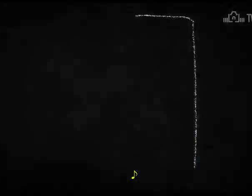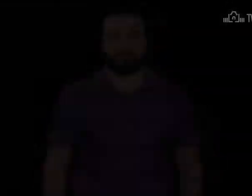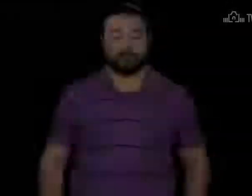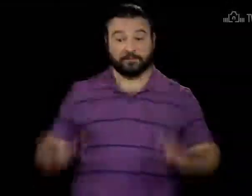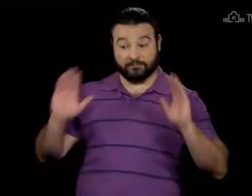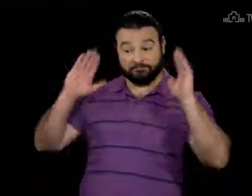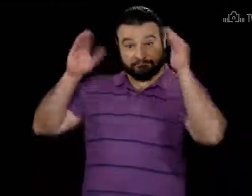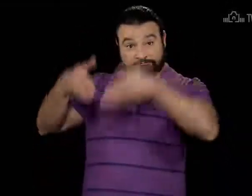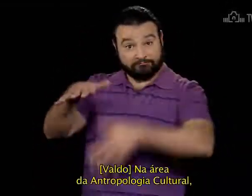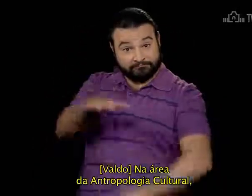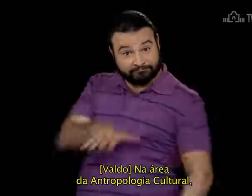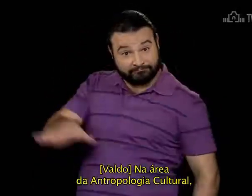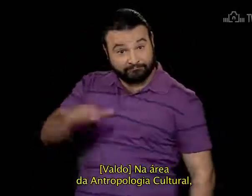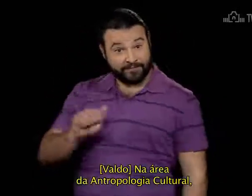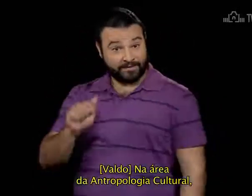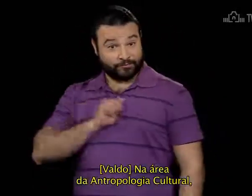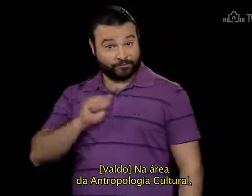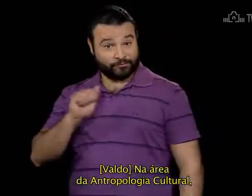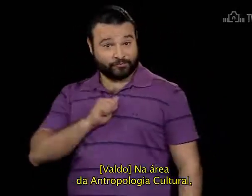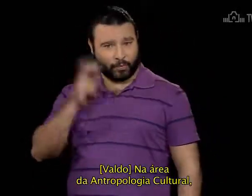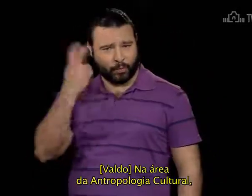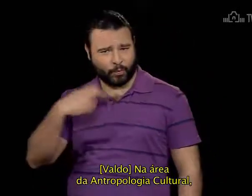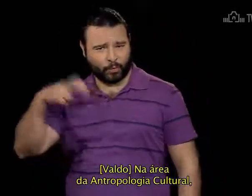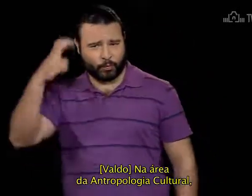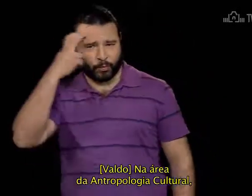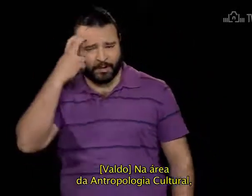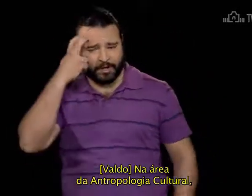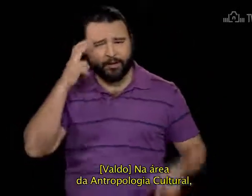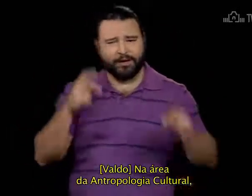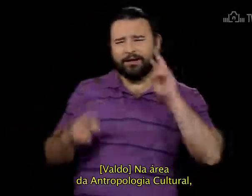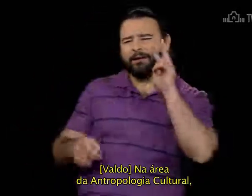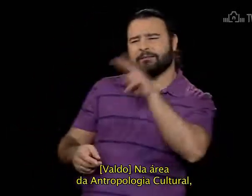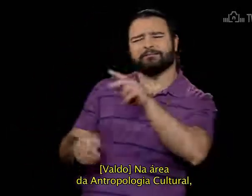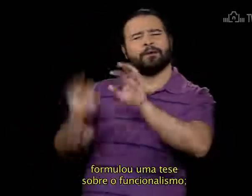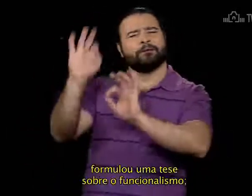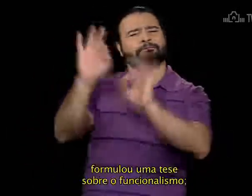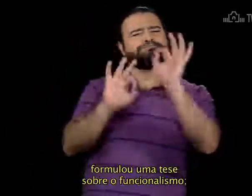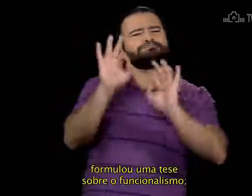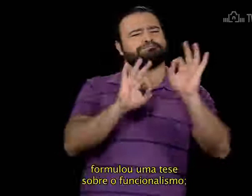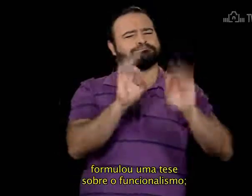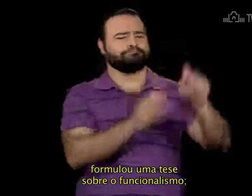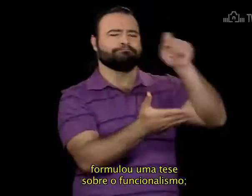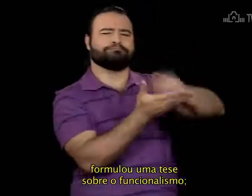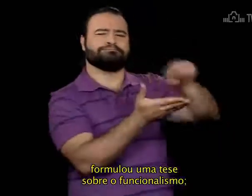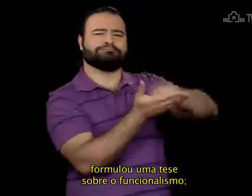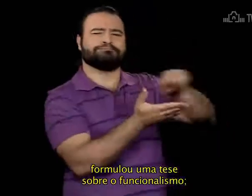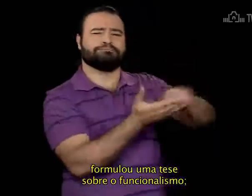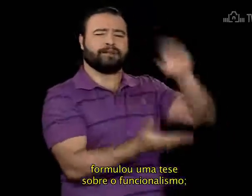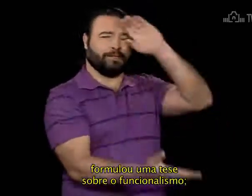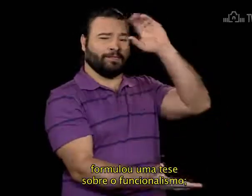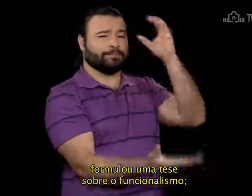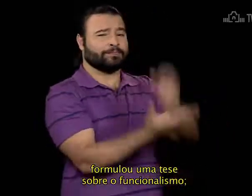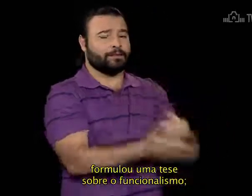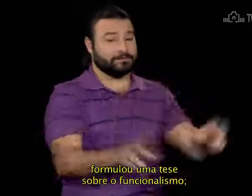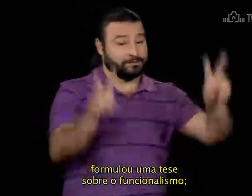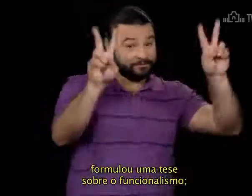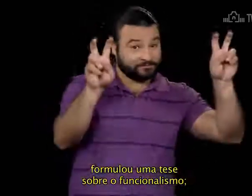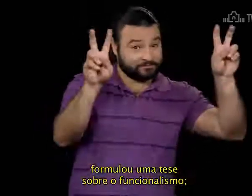Na área da antropologia cultural Formulou uma tese Sobre